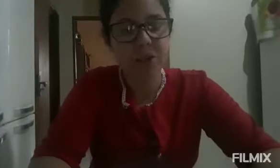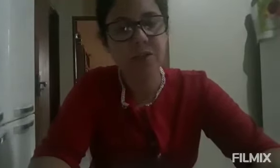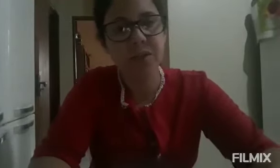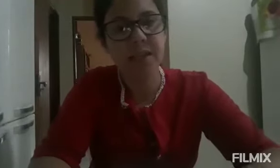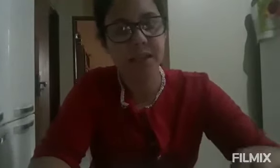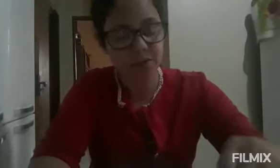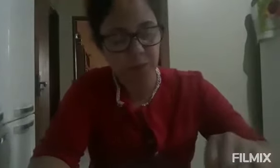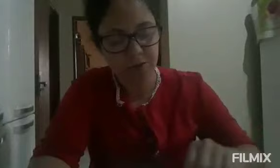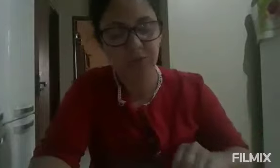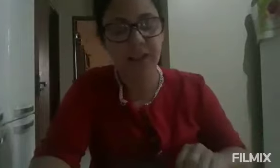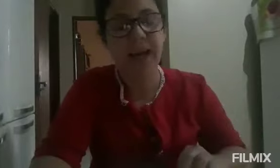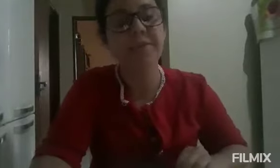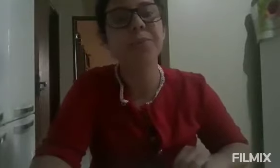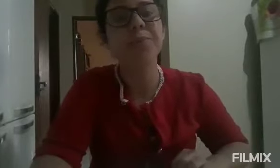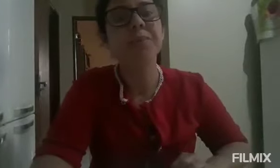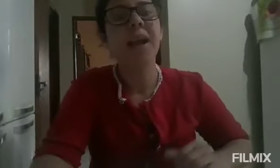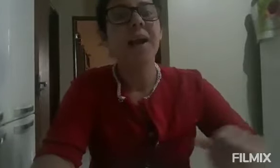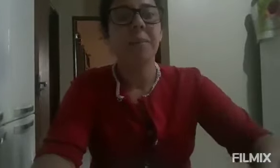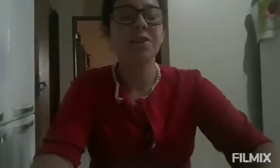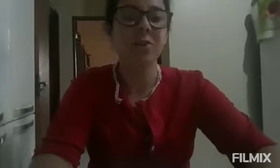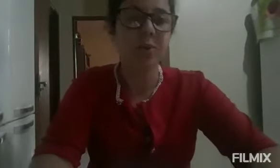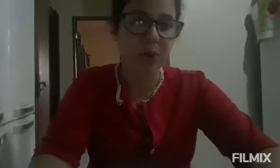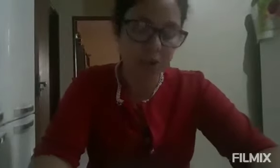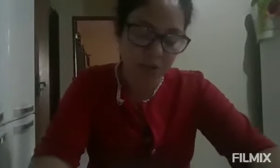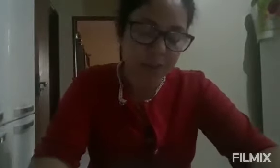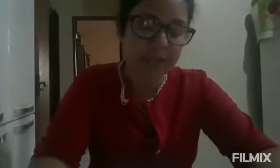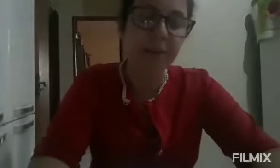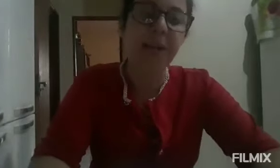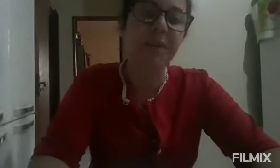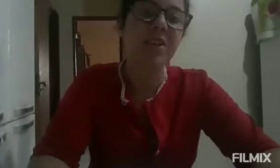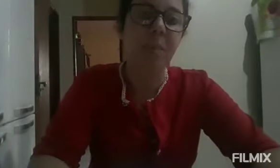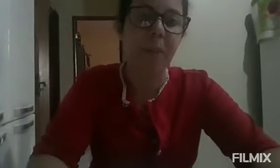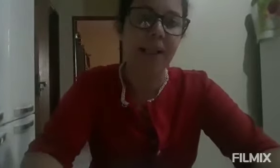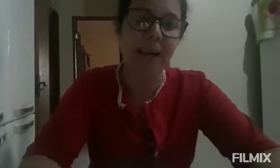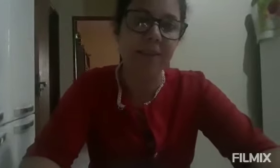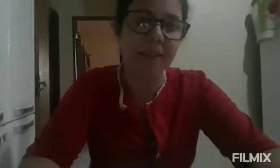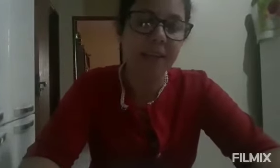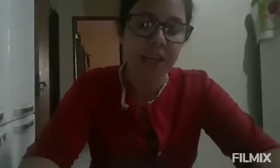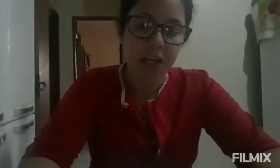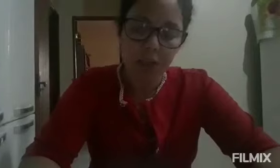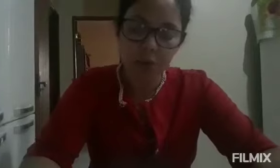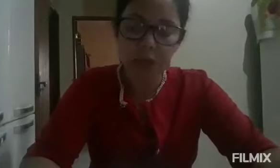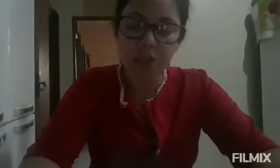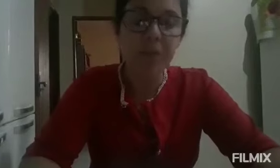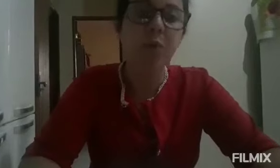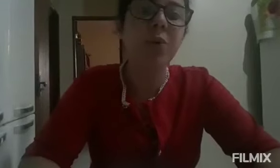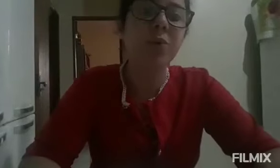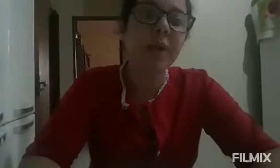Jesus Cristo, Pastor Flávio. Pastor, hoje de manhã eu quero deixar uma palavra e um testemunho,